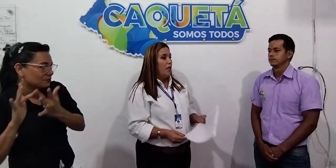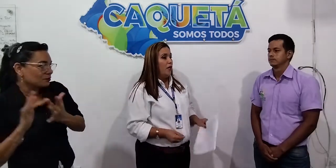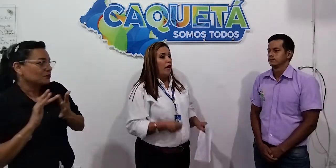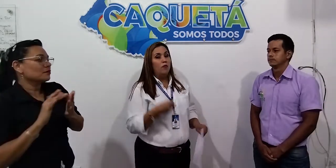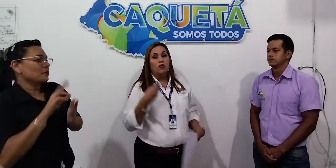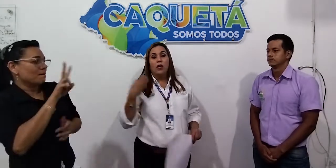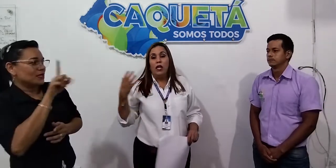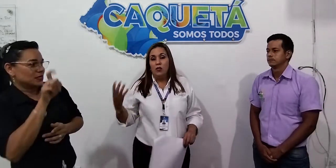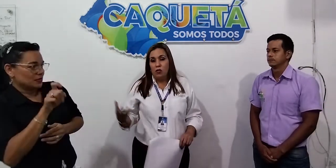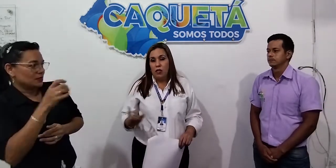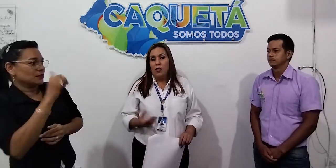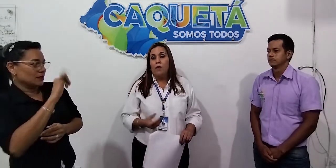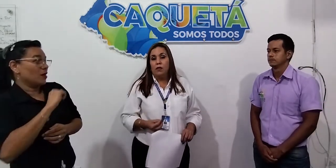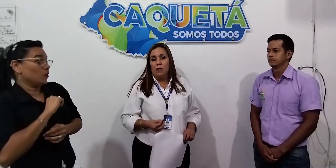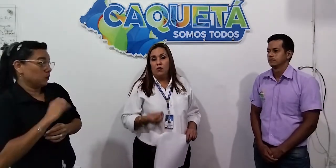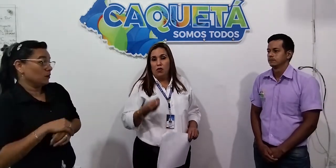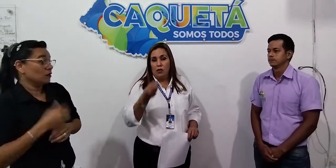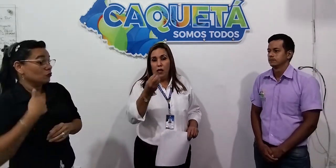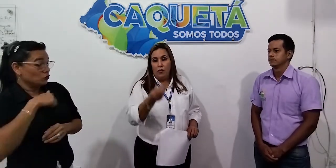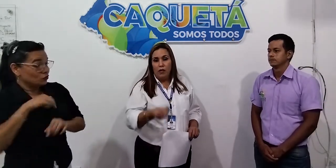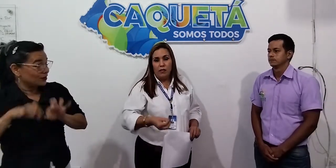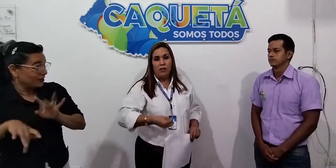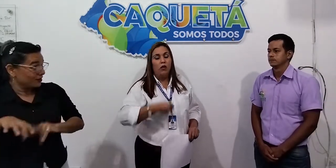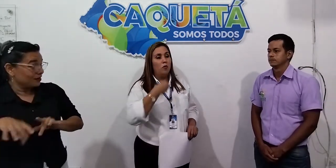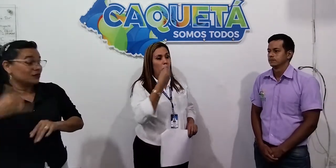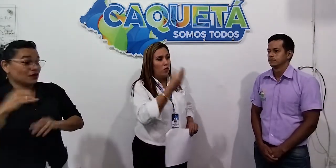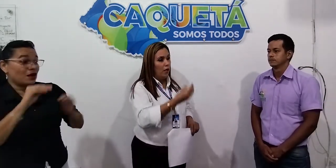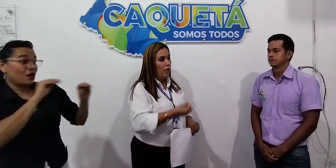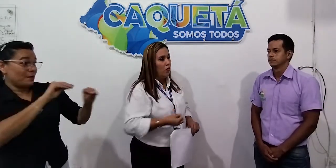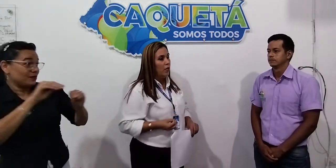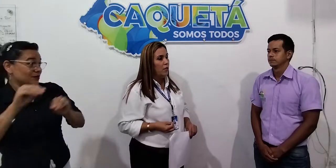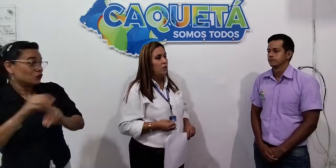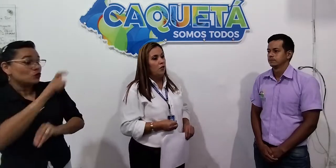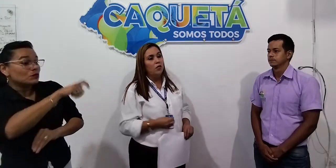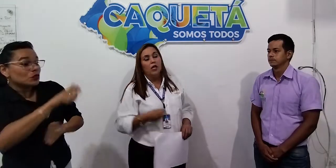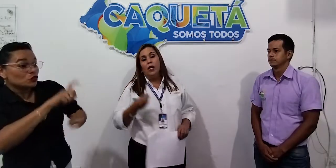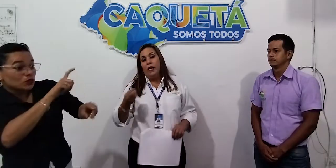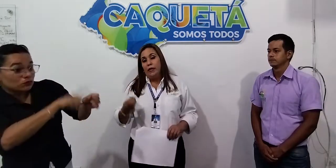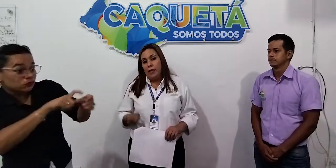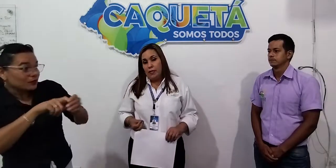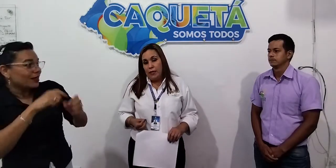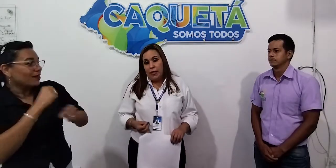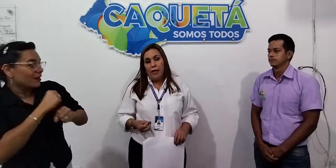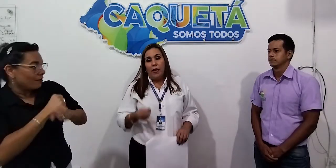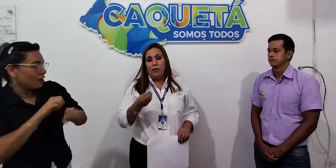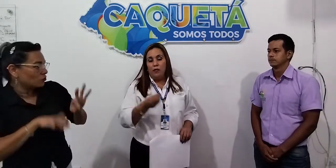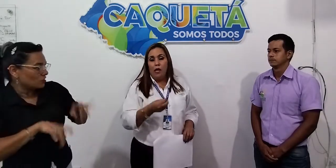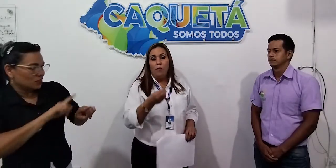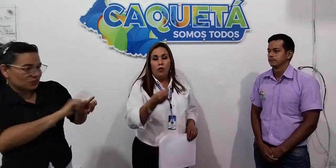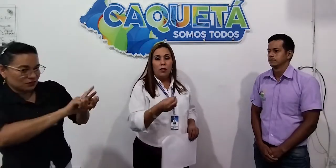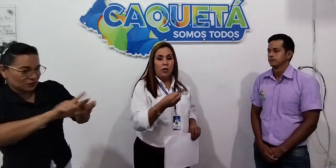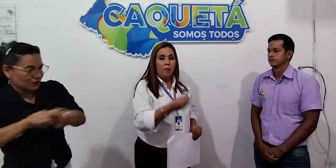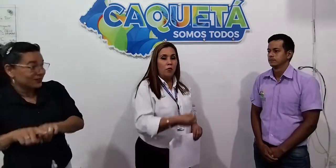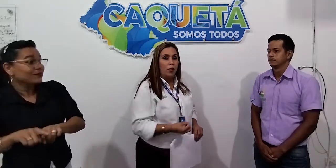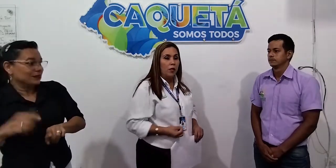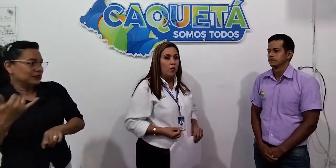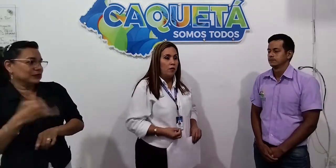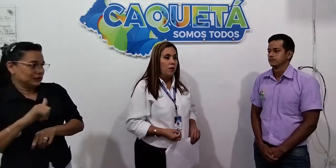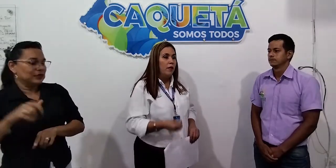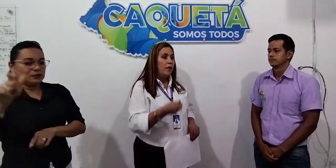hemos hecho las capacitaciones de lengua de señas, lo mismo que en la Gobernación, de resaltar a través de la Política Pública Educativa de